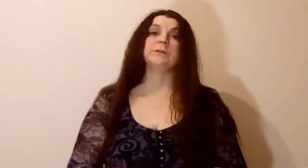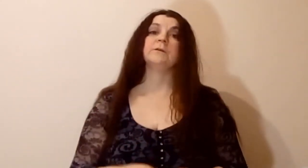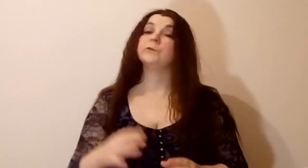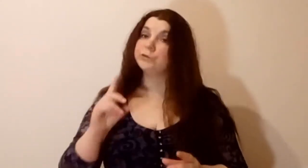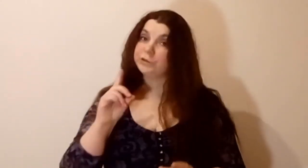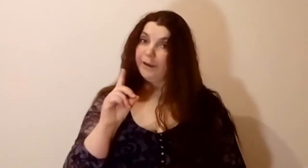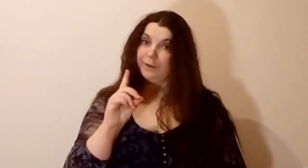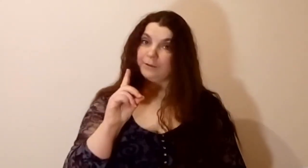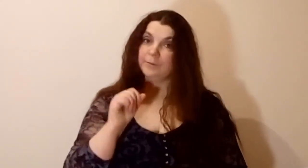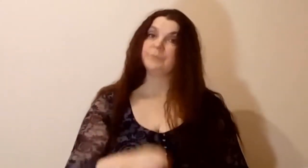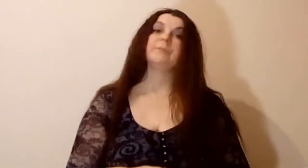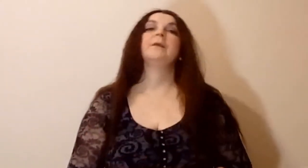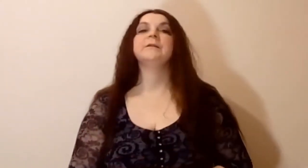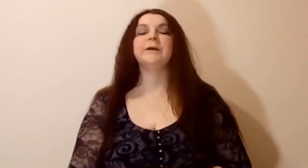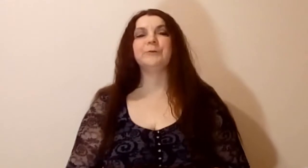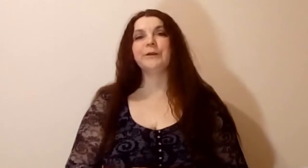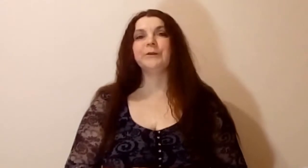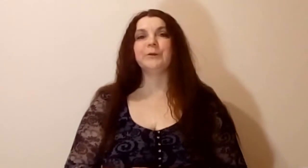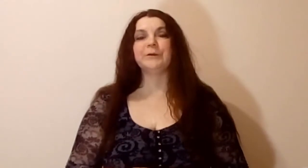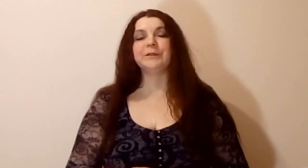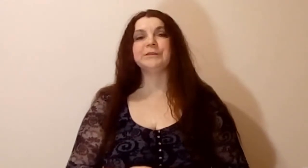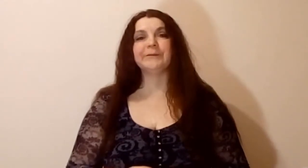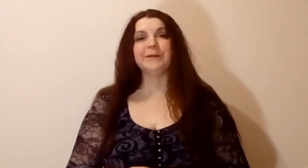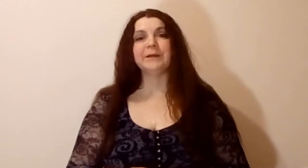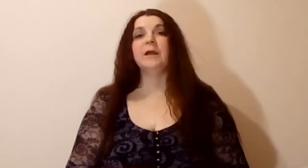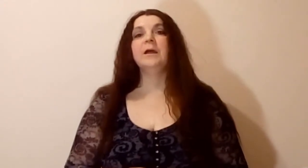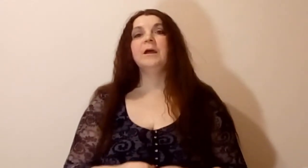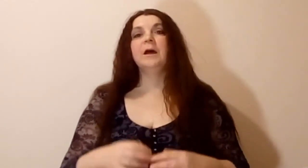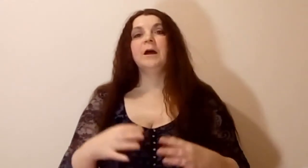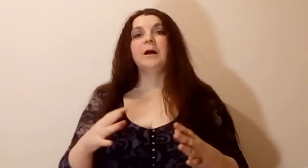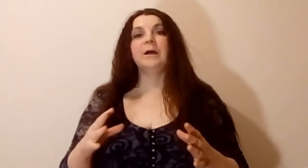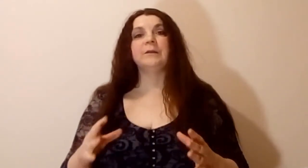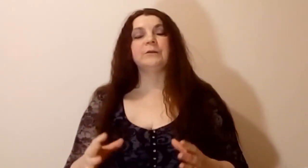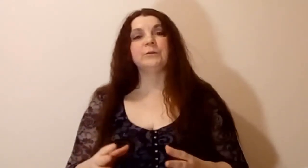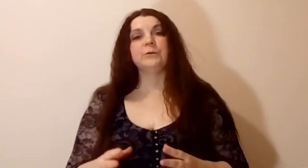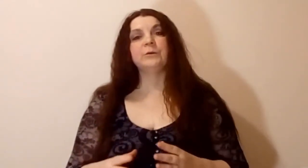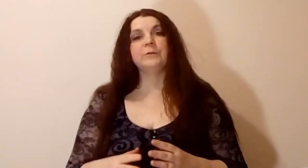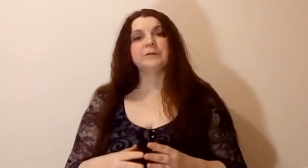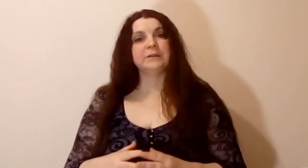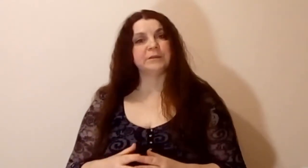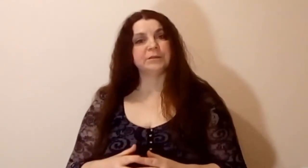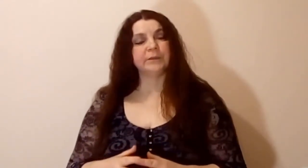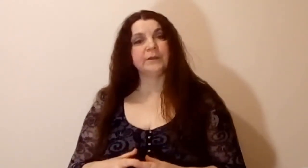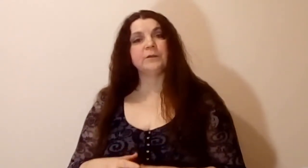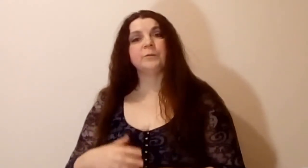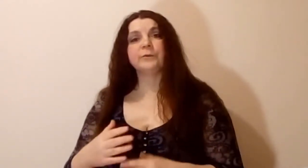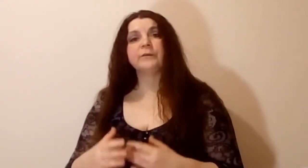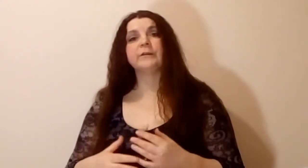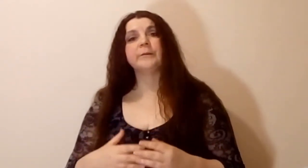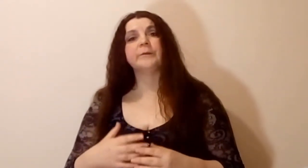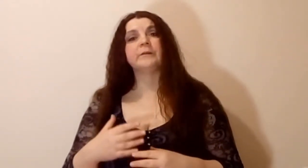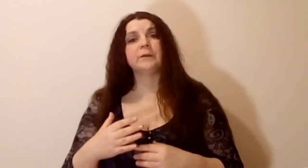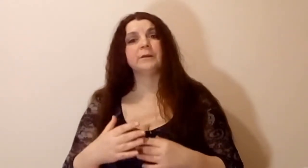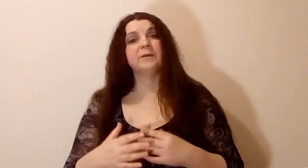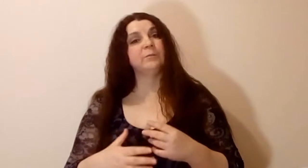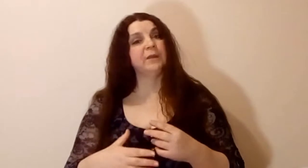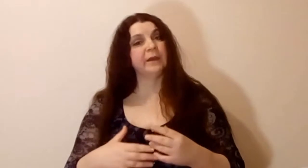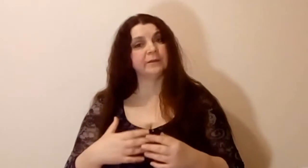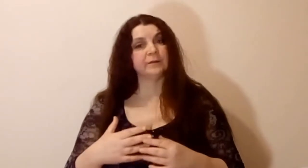случайно того или иного человека, то вот этот человек, он просто-напросто меняется.